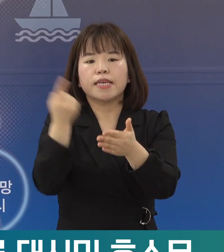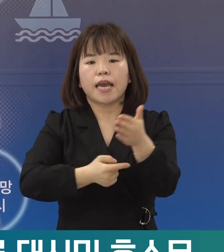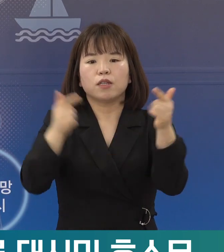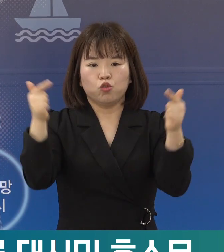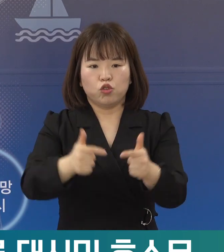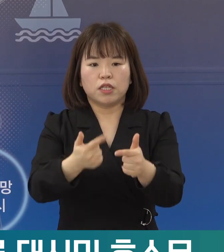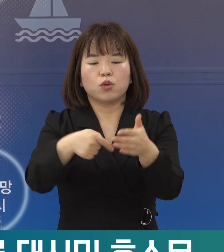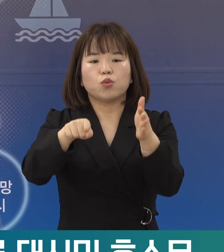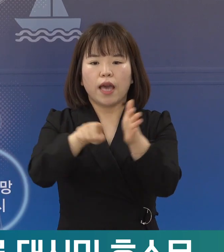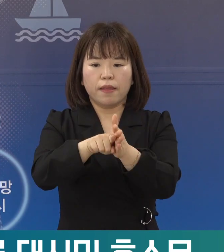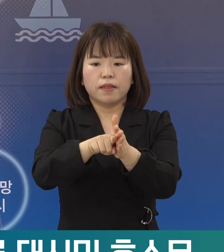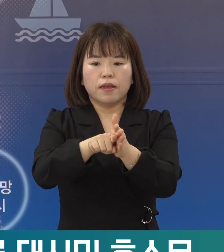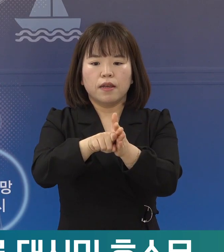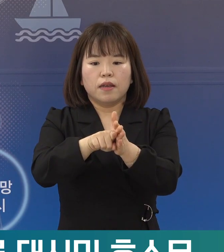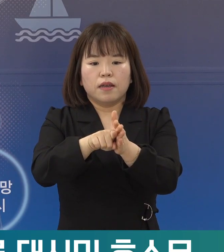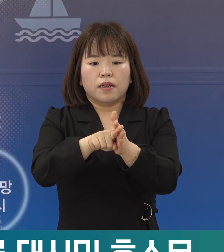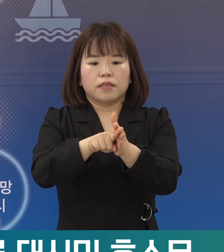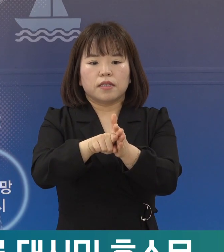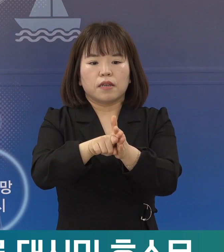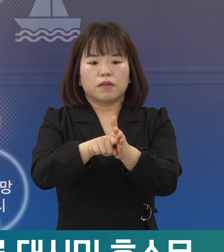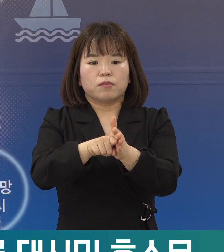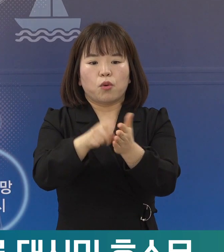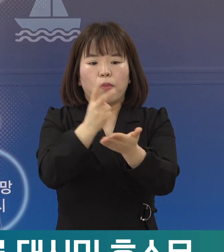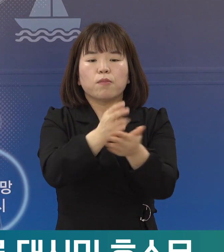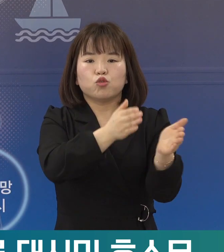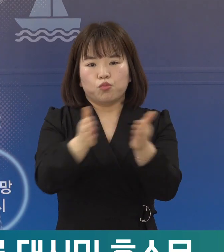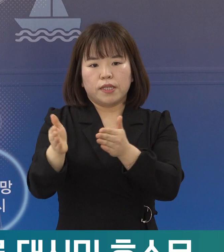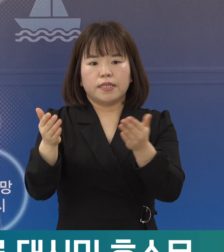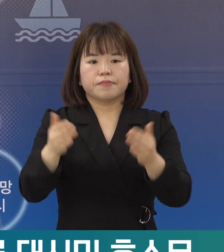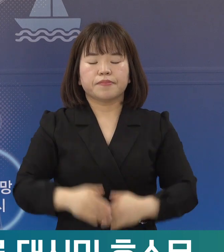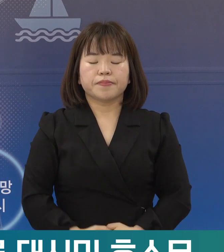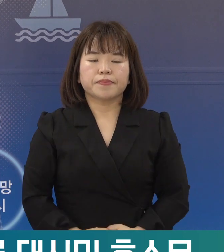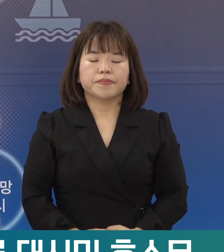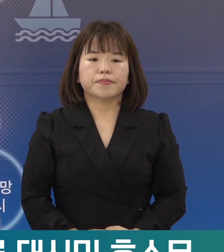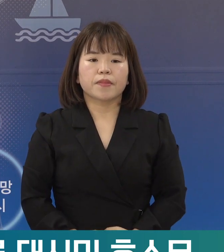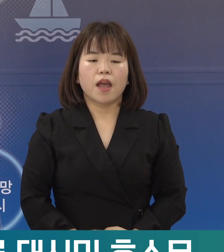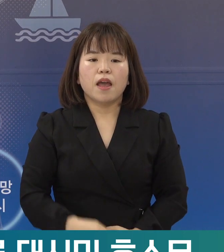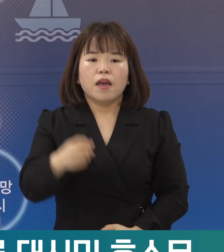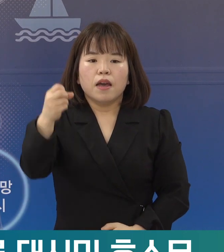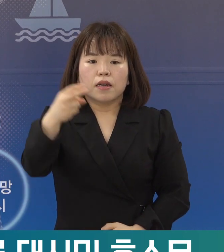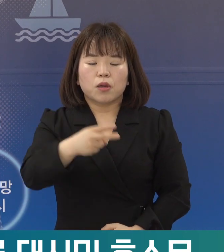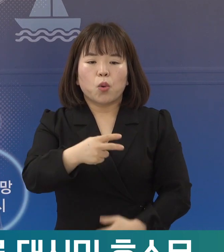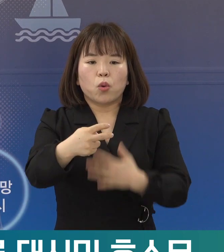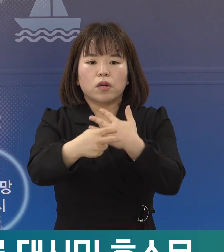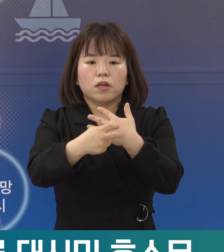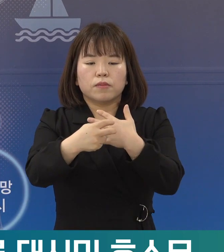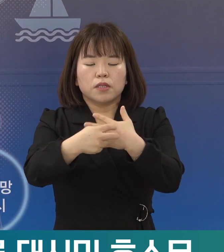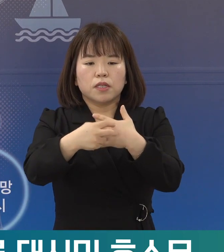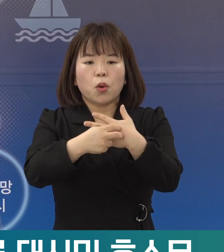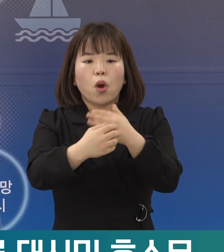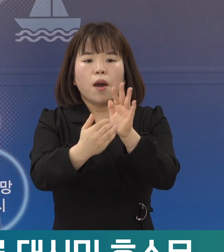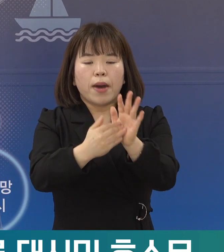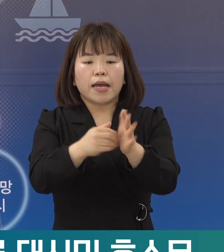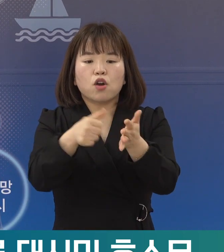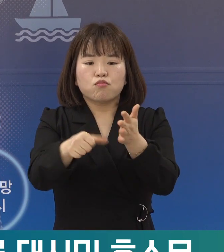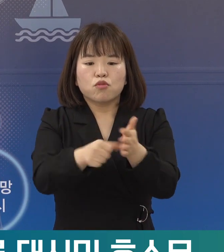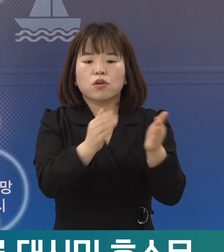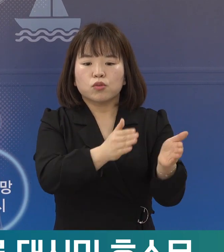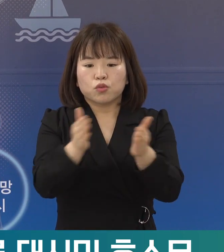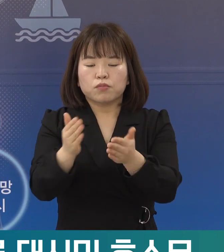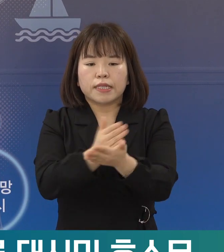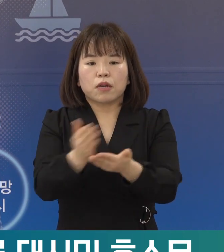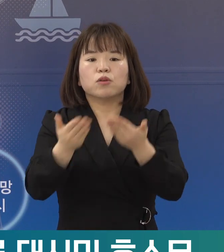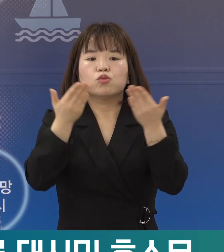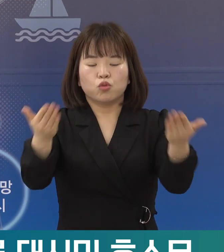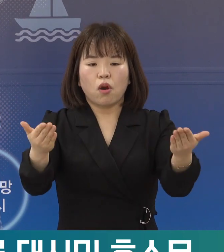최소화할 수 있는 대응 매뉴얼을 마련했습니다. 특히 의료방역 장비를 충분히 공급하여 의료진